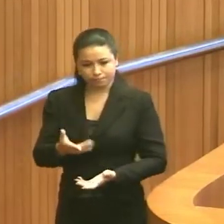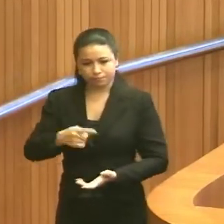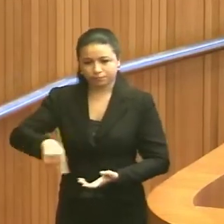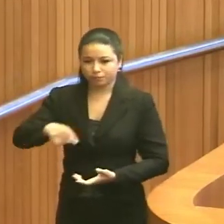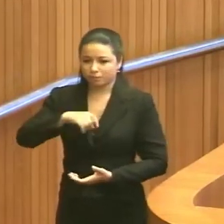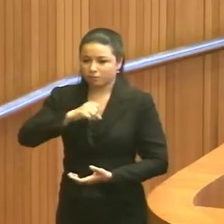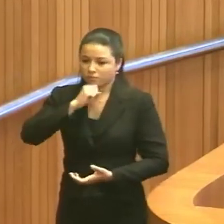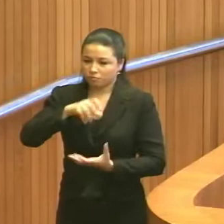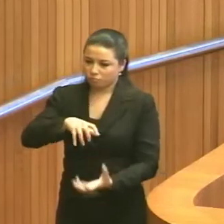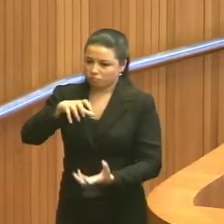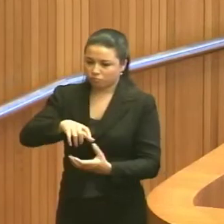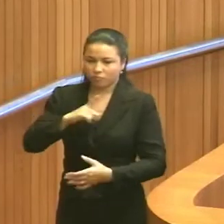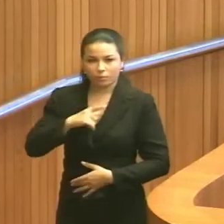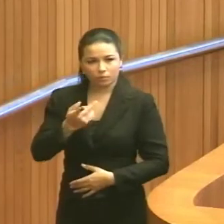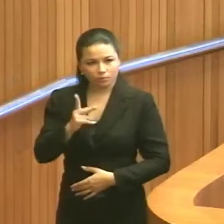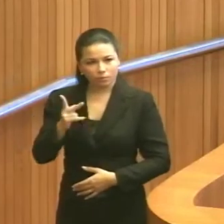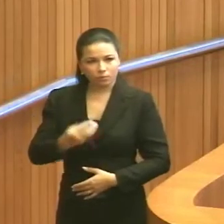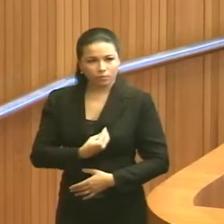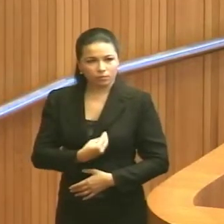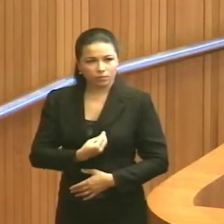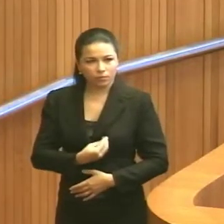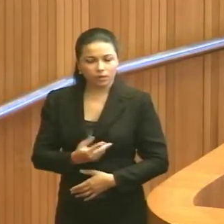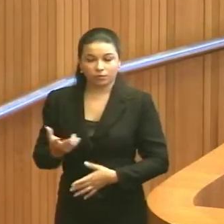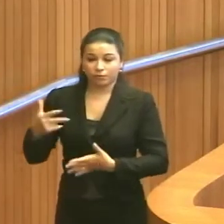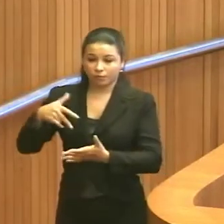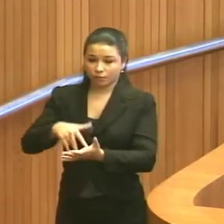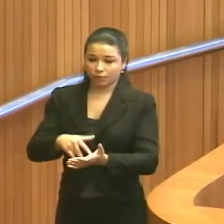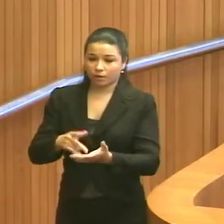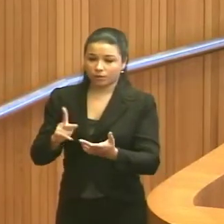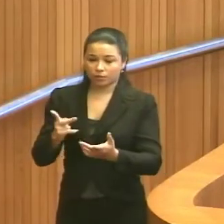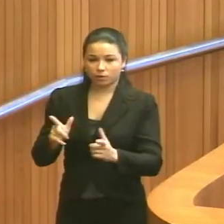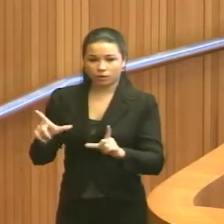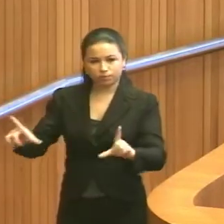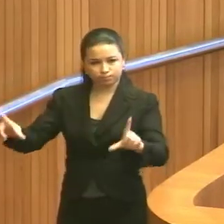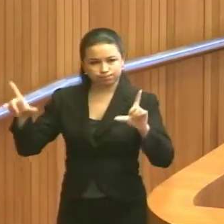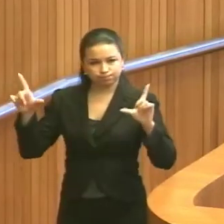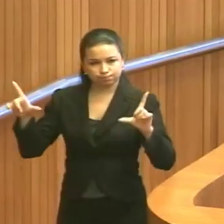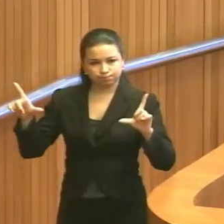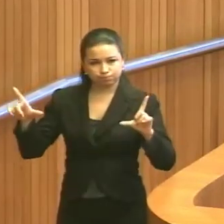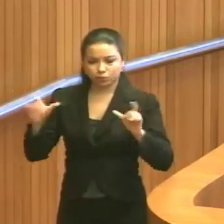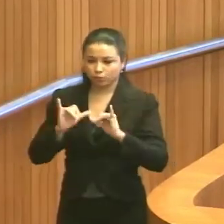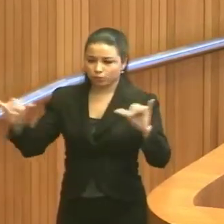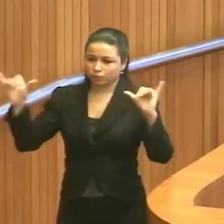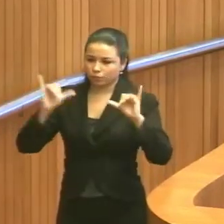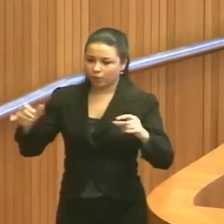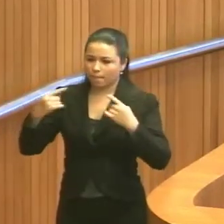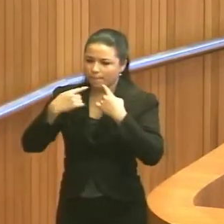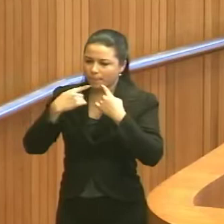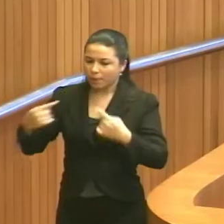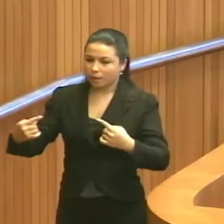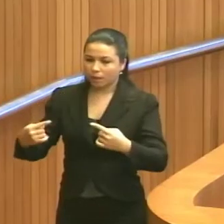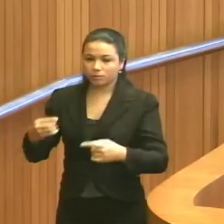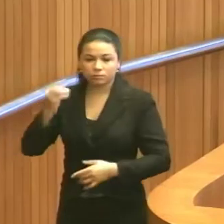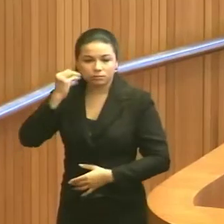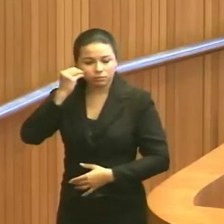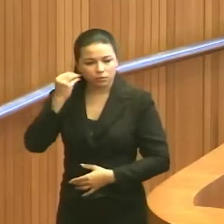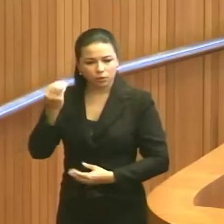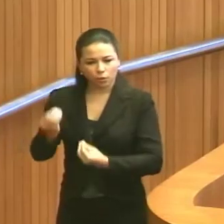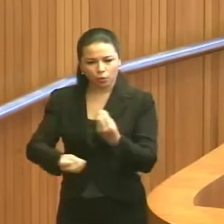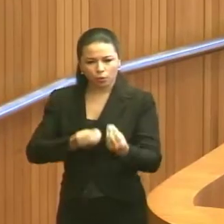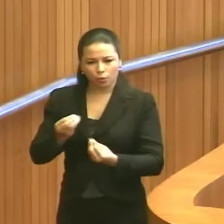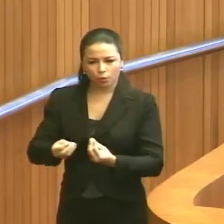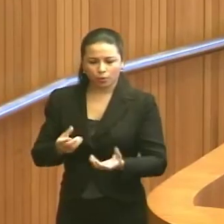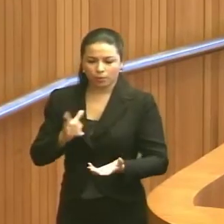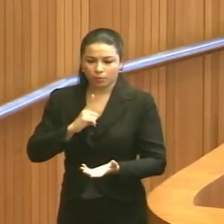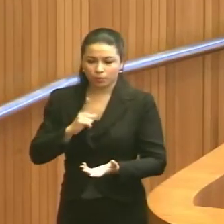aqui, aos idosos que estão aqui, e vieram aqui realmente com os seus cartazes, não é? Fazer um protesto na tentativa